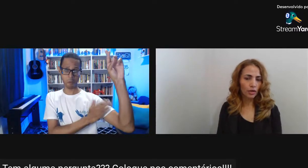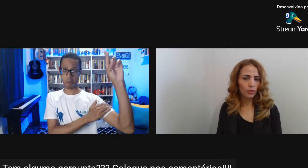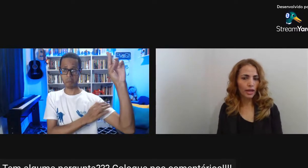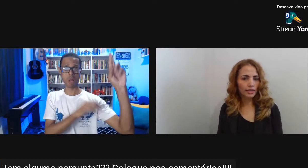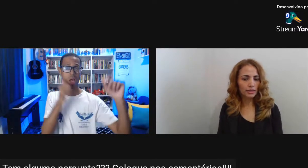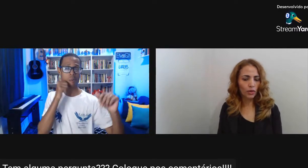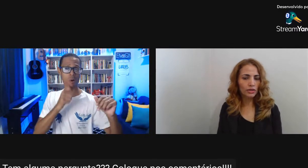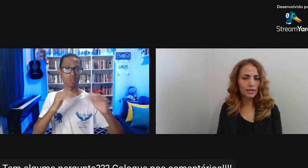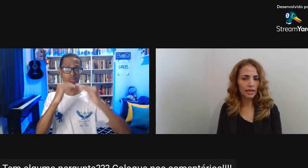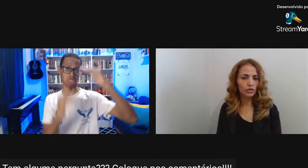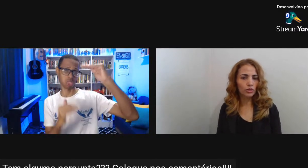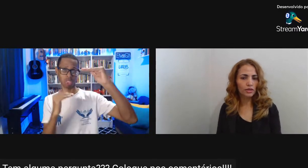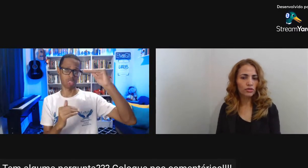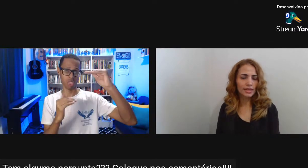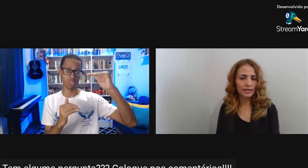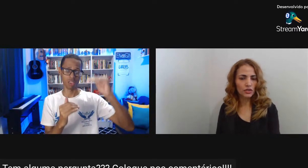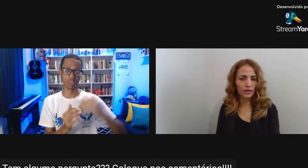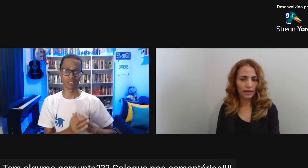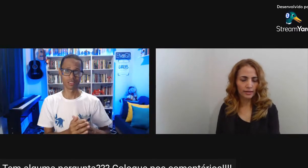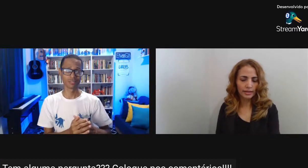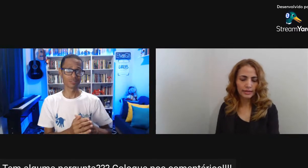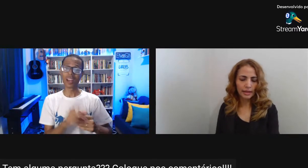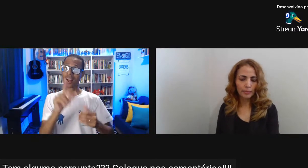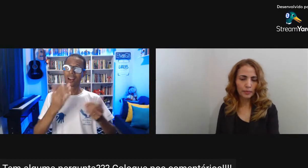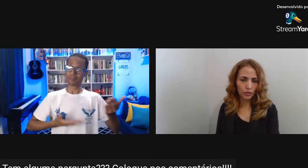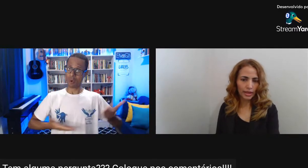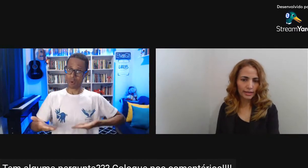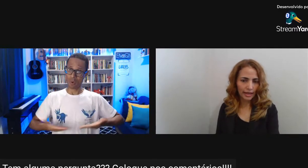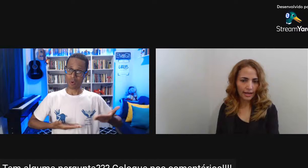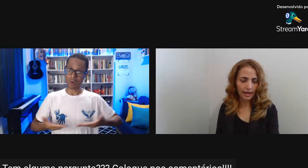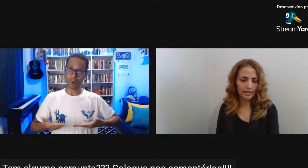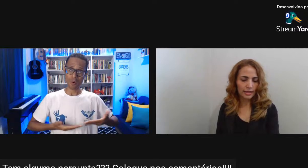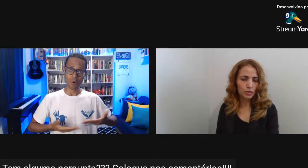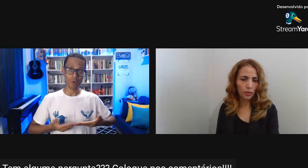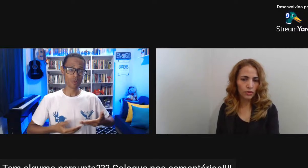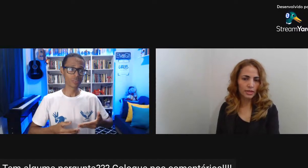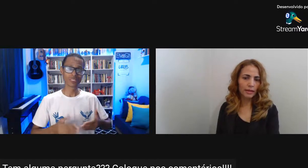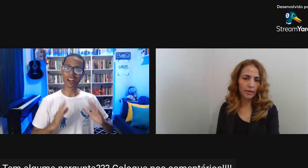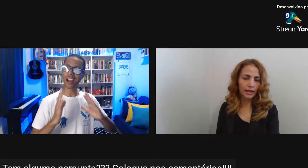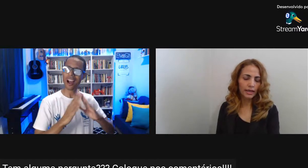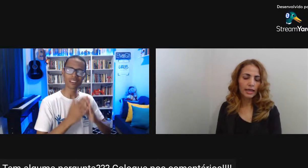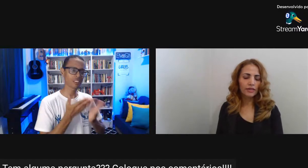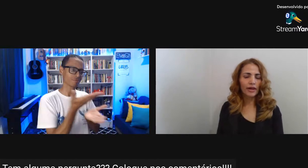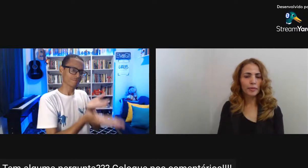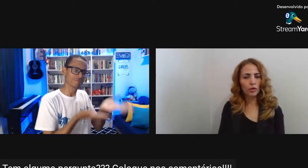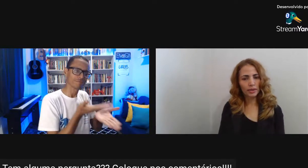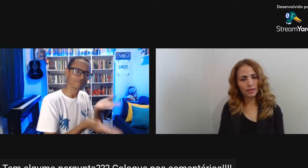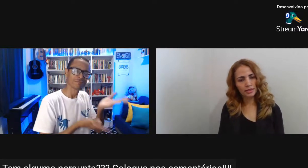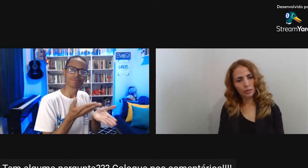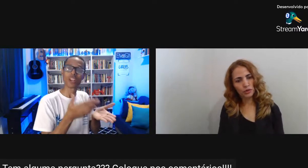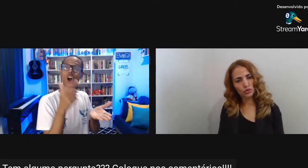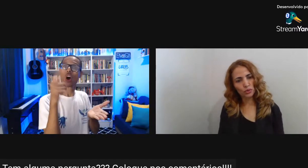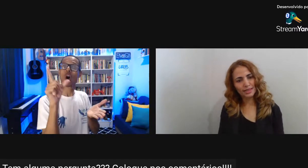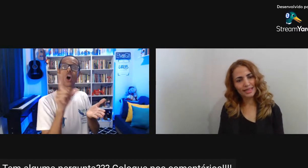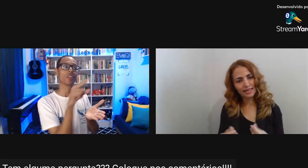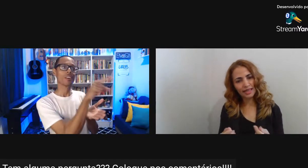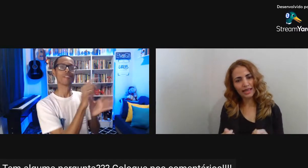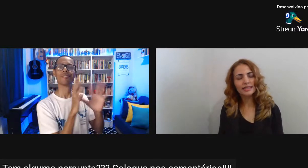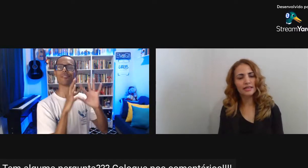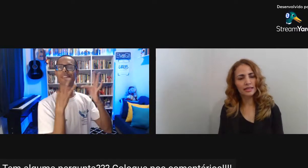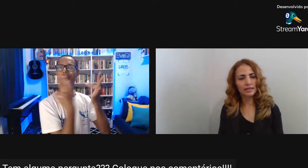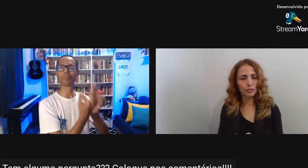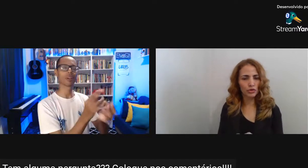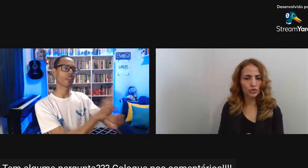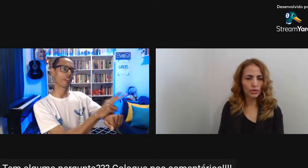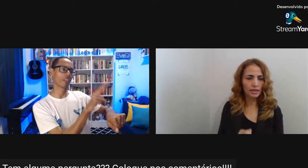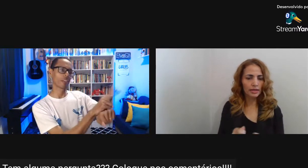Então Quando esse trato doméstico Sai da esfera Da mulher Da casa Da esposa Da mãe E vai para uma terceira pessoa Sem ser